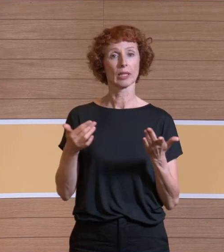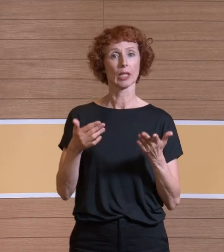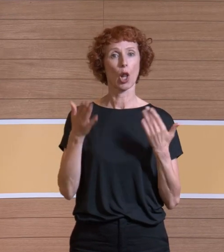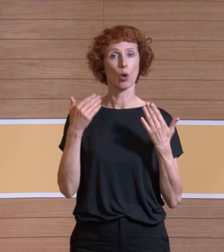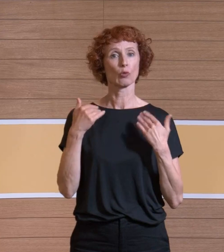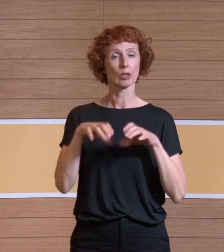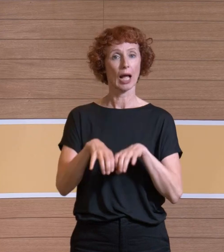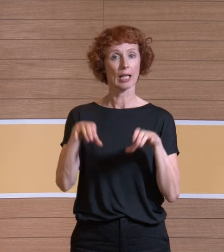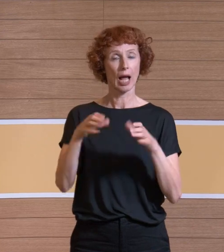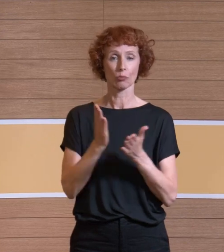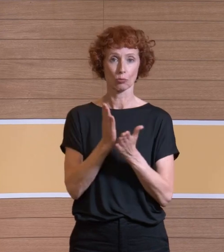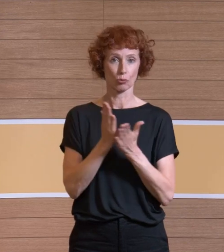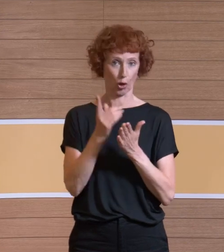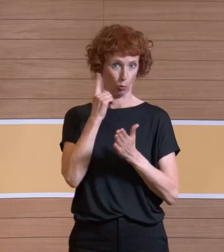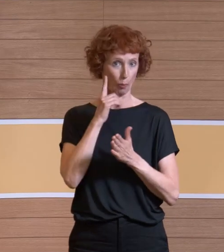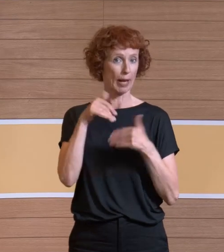Thema chirurgischem Rauch.